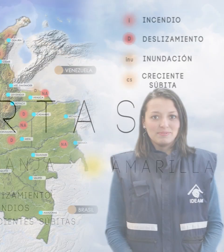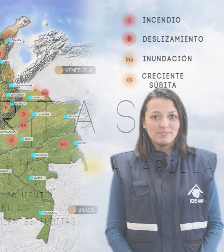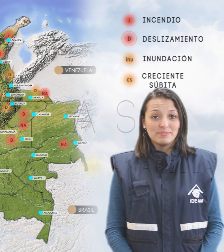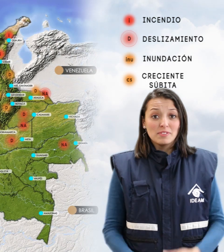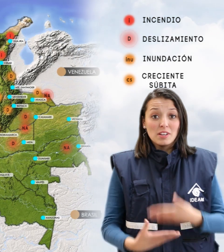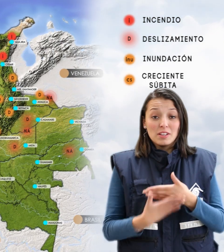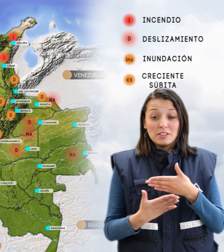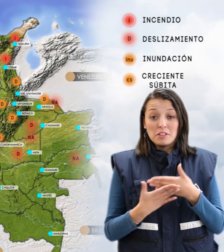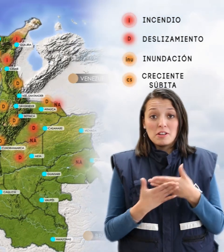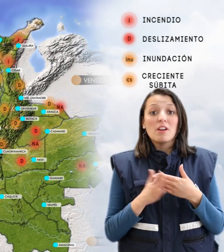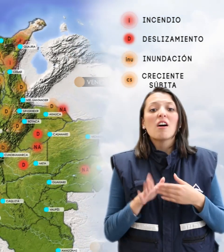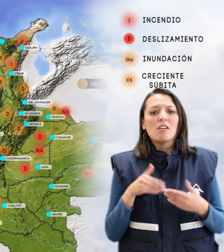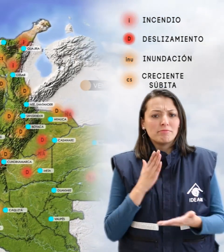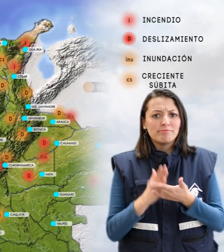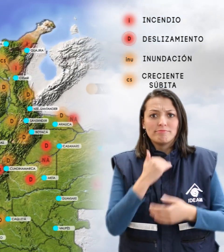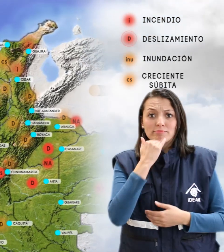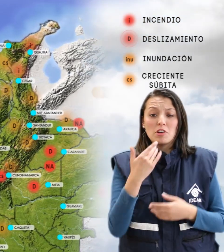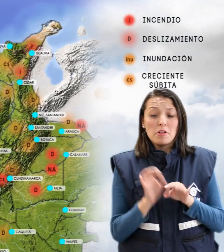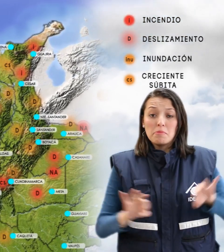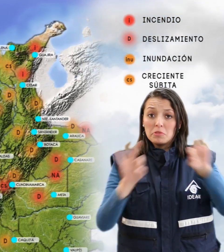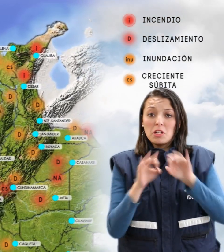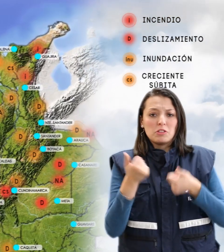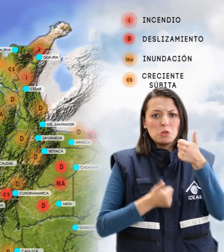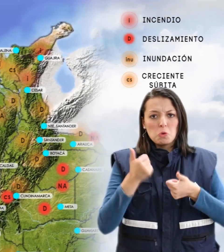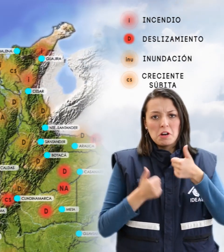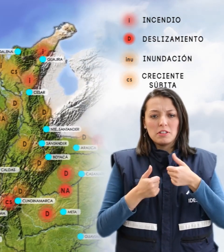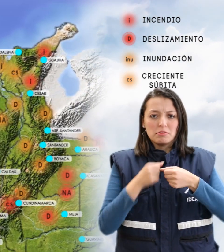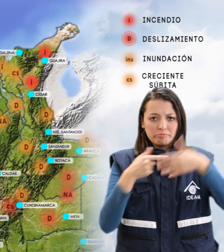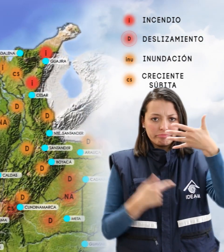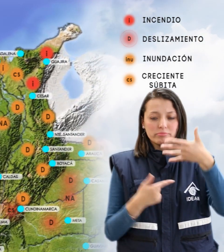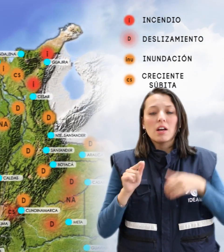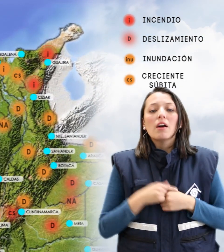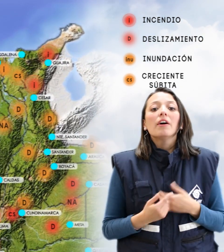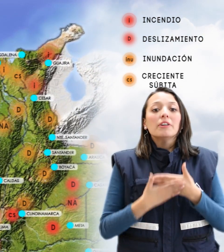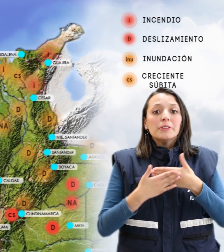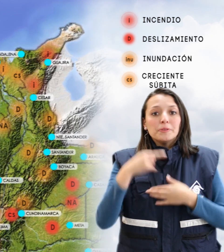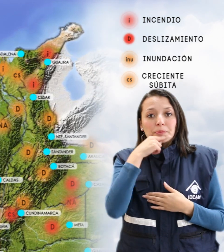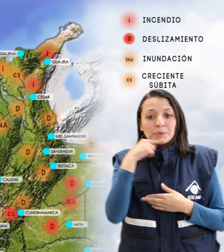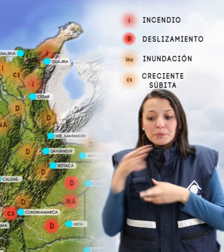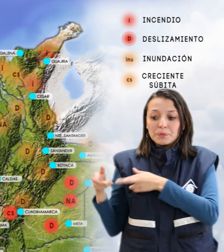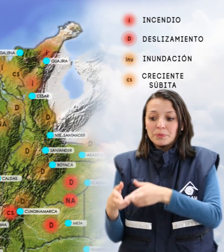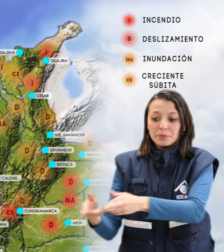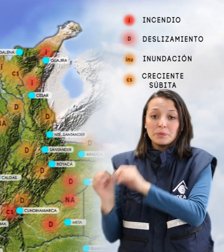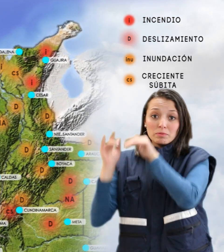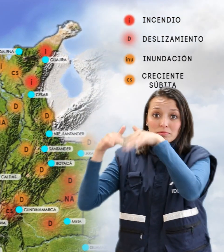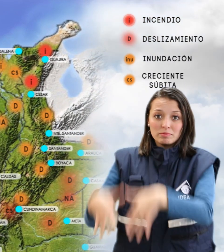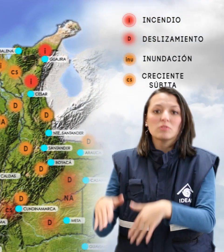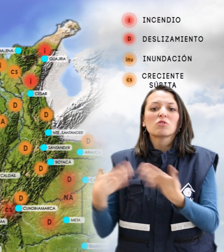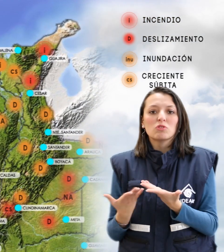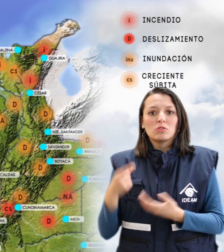Las alertas más importantes para tener en cuenta el día de hoy son las siguientes. Alerta roja por crecientes súbitas en el río